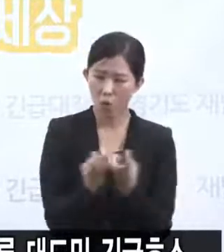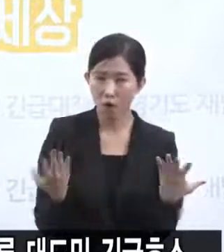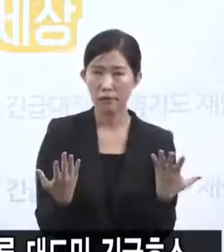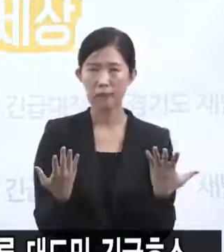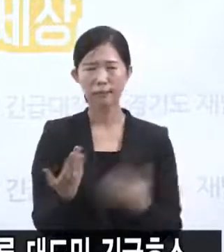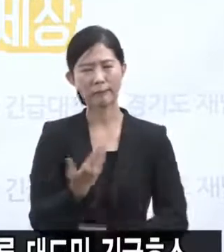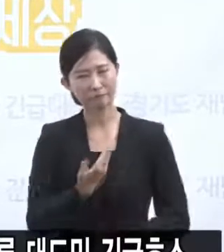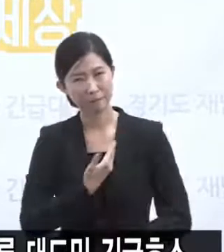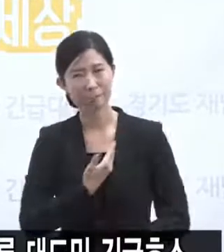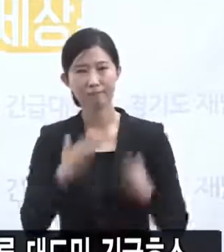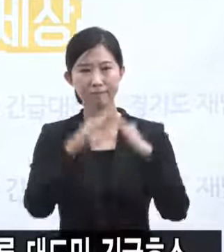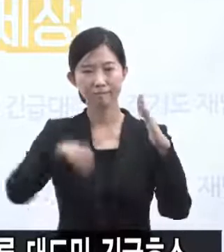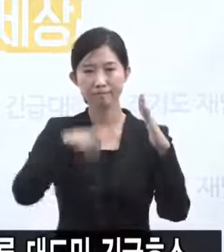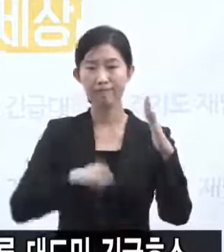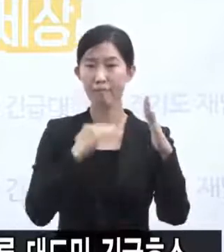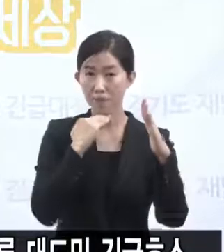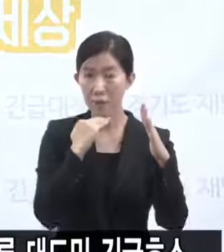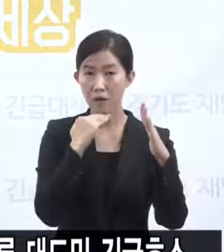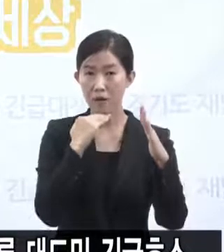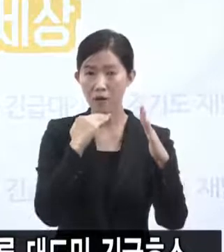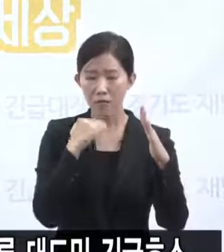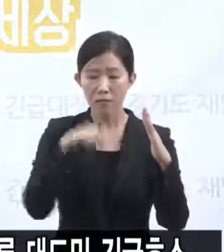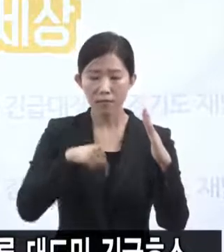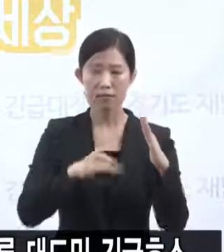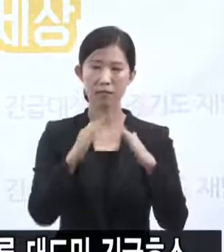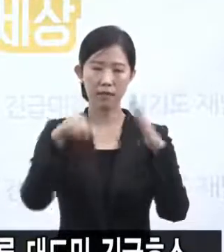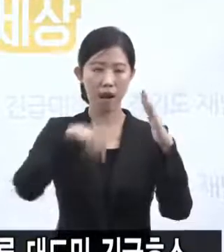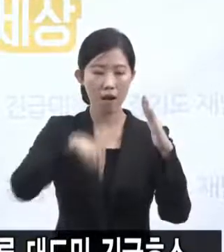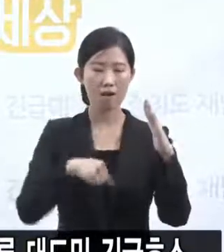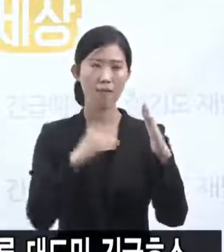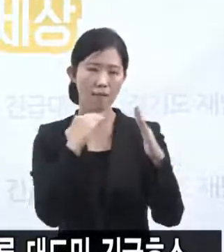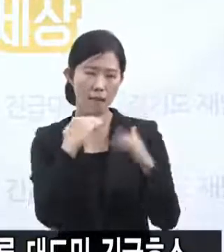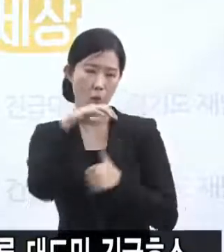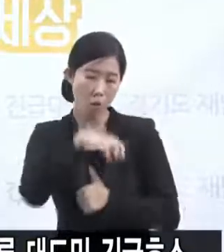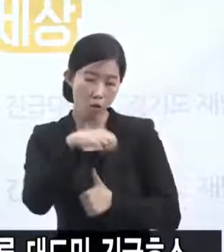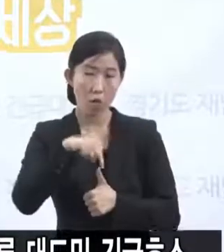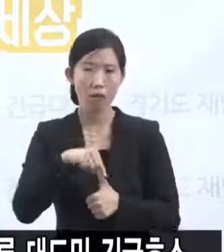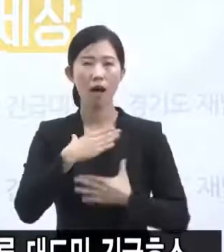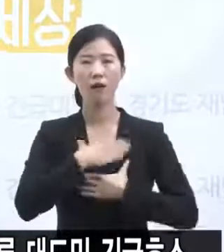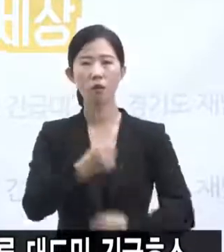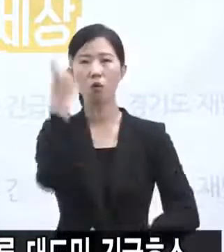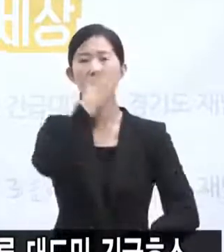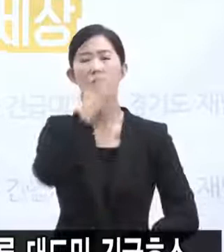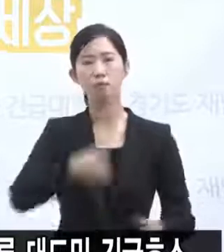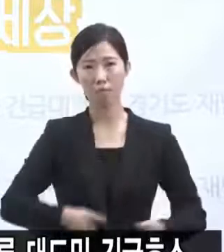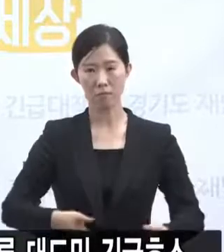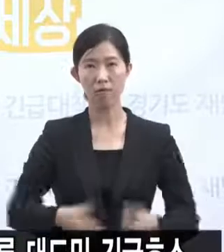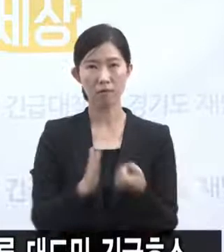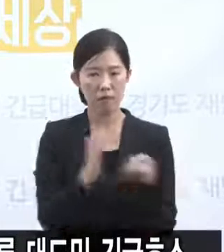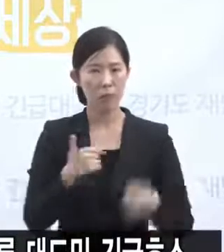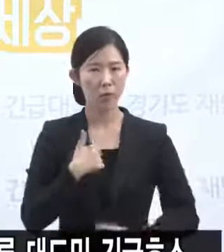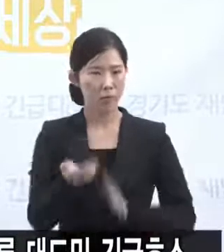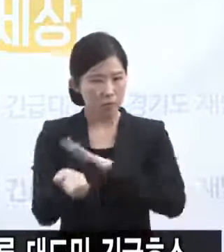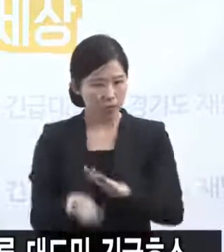상황을 안전하게 관리하는 것 역시 반드시 사전에 예견되고 또 준비되어야